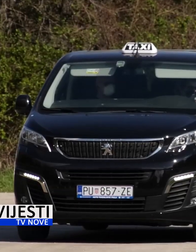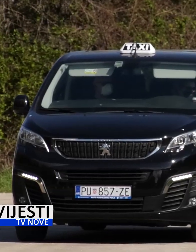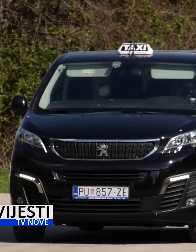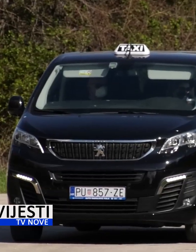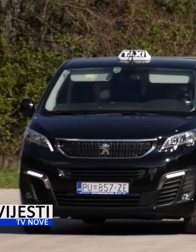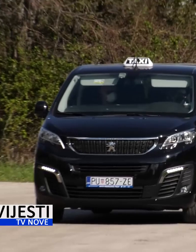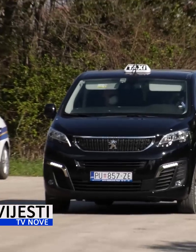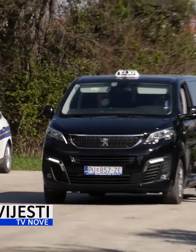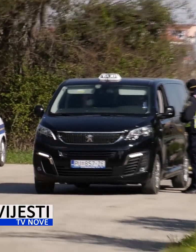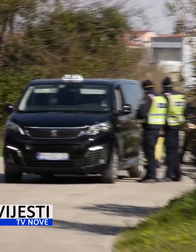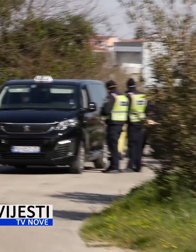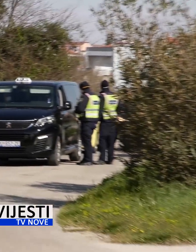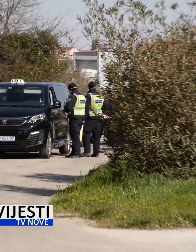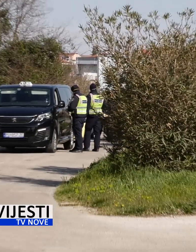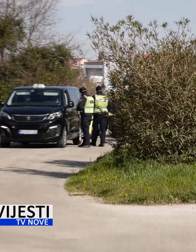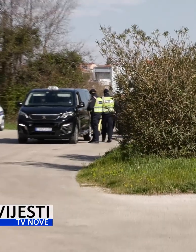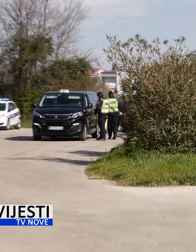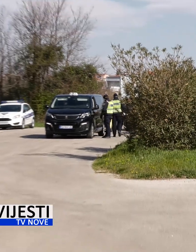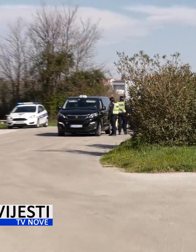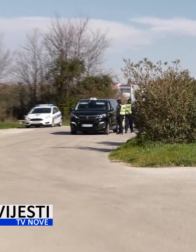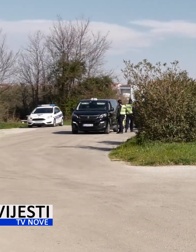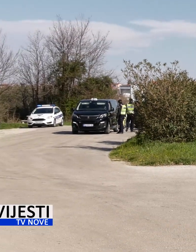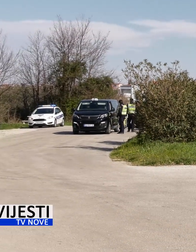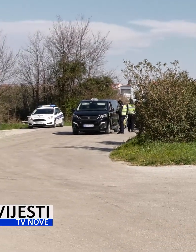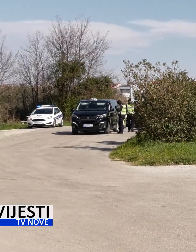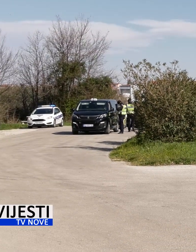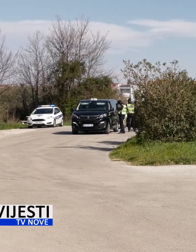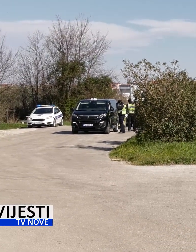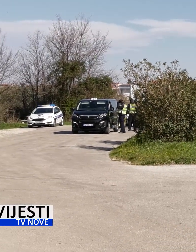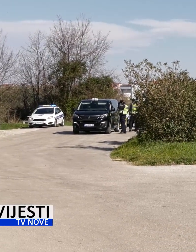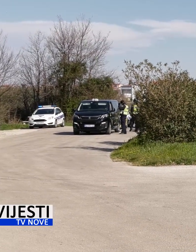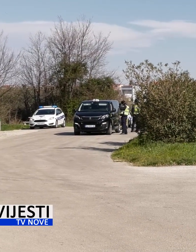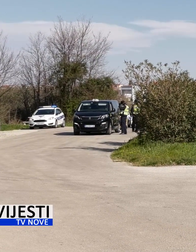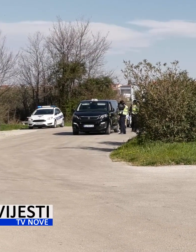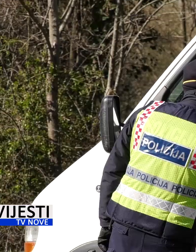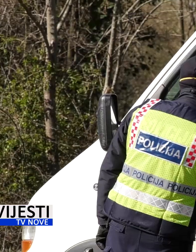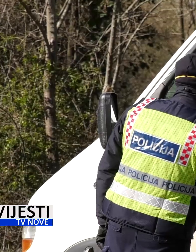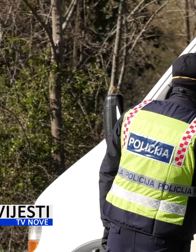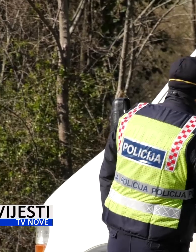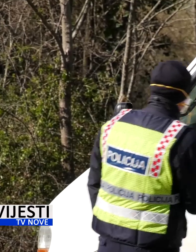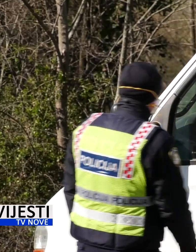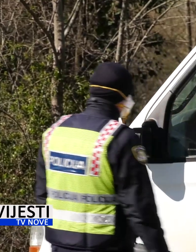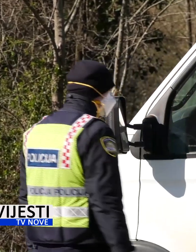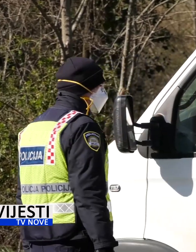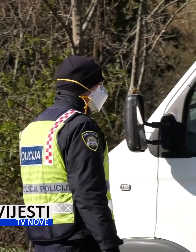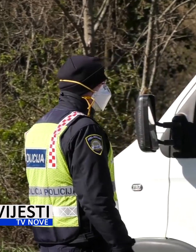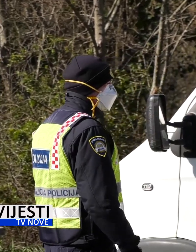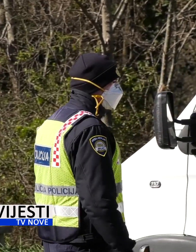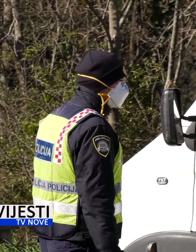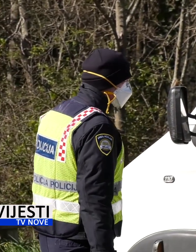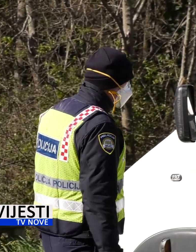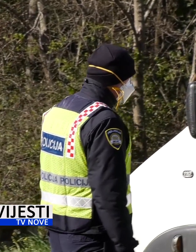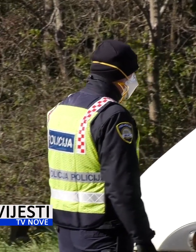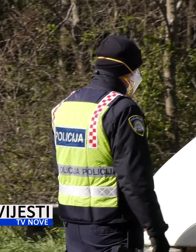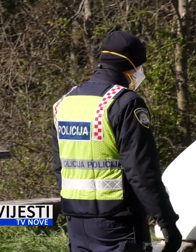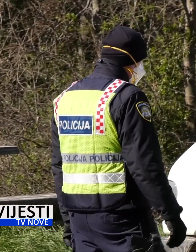izaziva nervozu i nezadovoljstvo među našim građanima. Iz županijskog crvenog križa izvijestili su